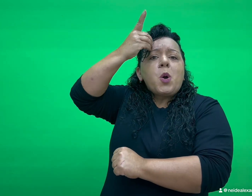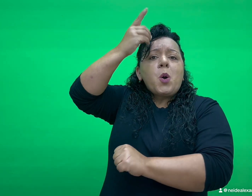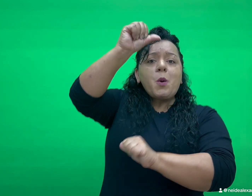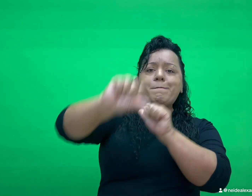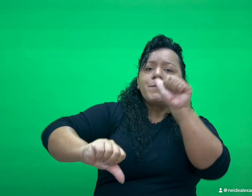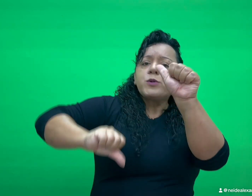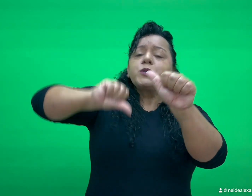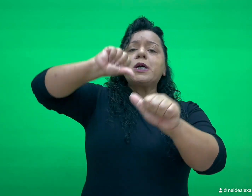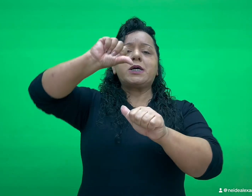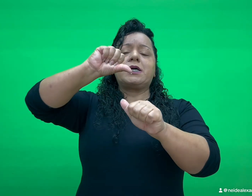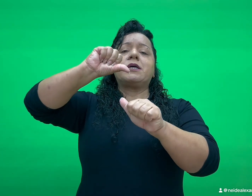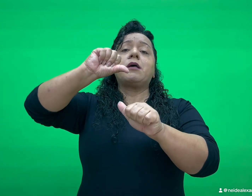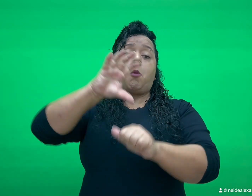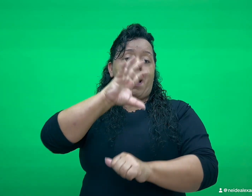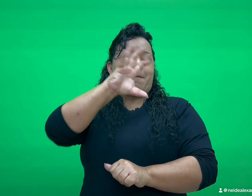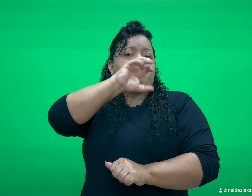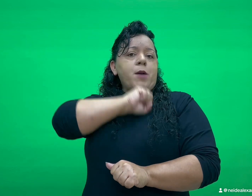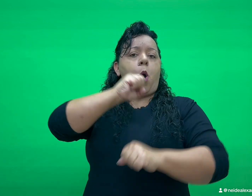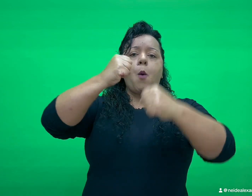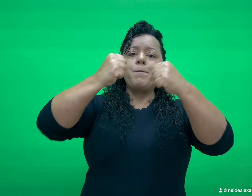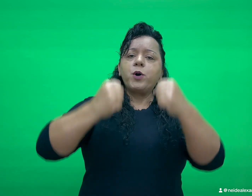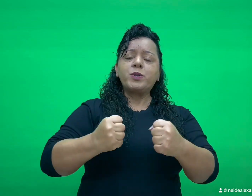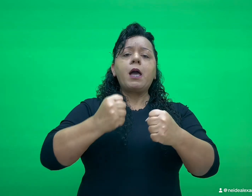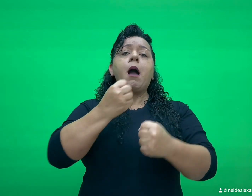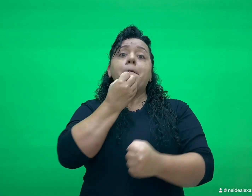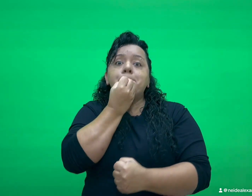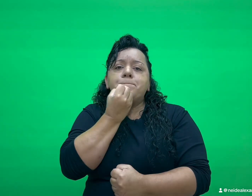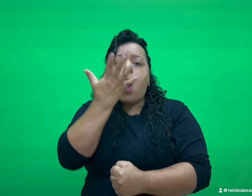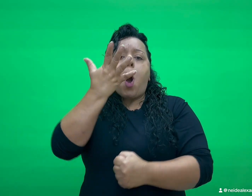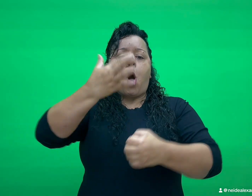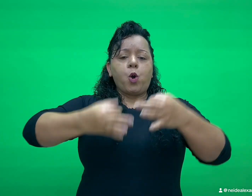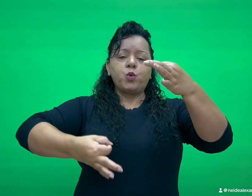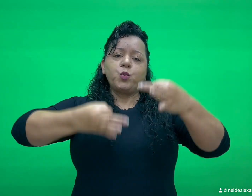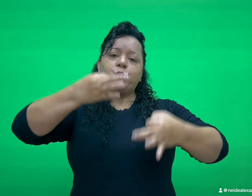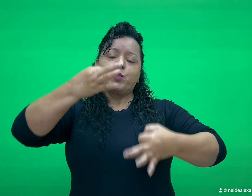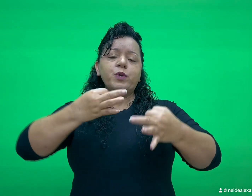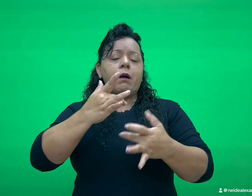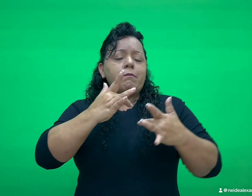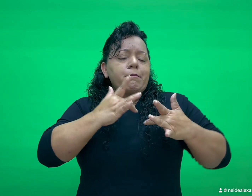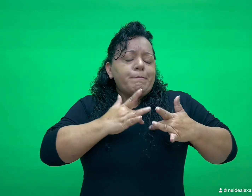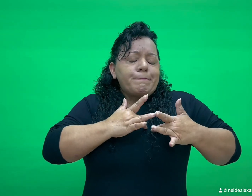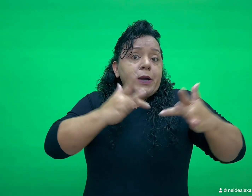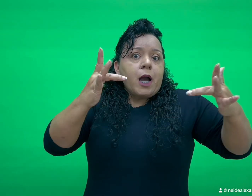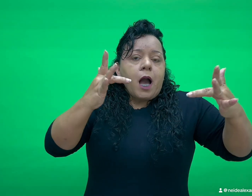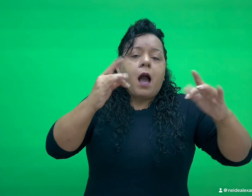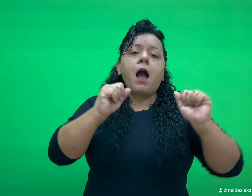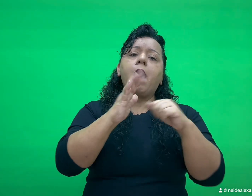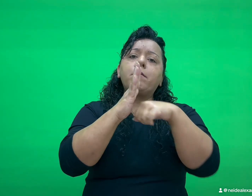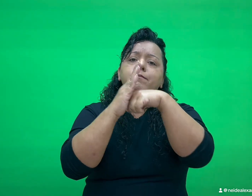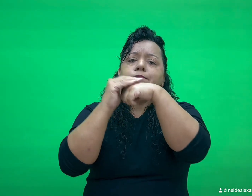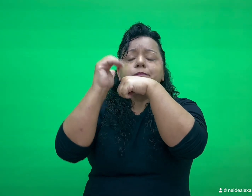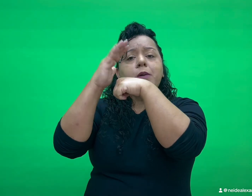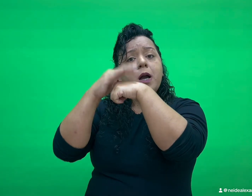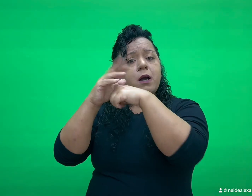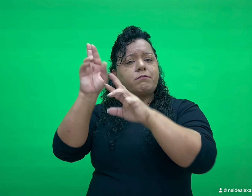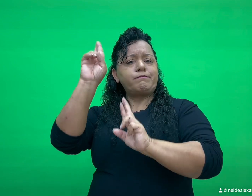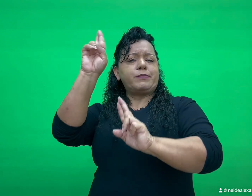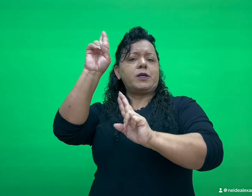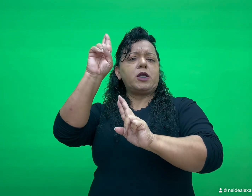união. Ressuscitar a bondade, a justiça, a compaixão, a caridade, a esperança. E onde existe vingança, ressuscitar